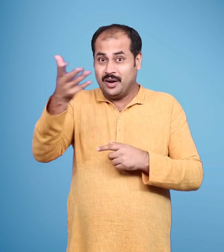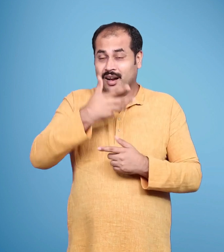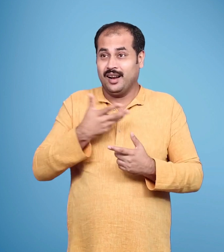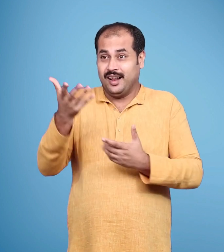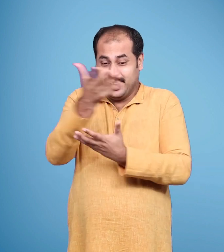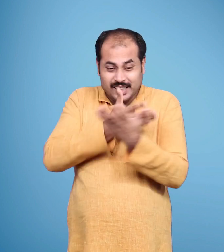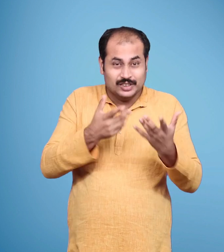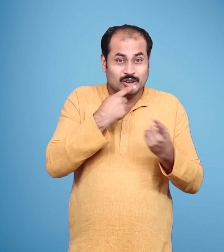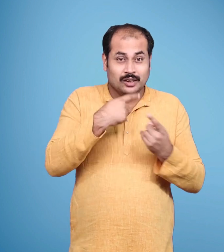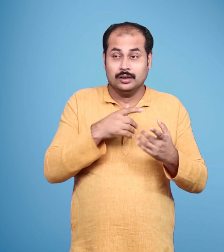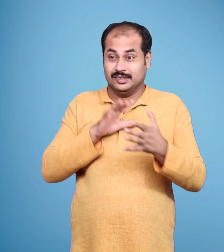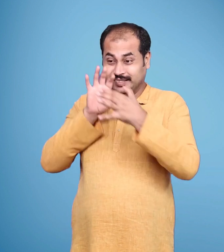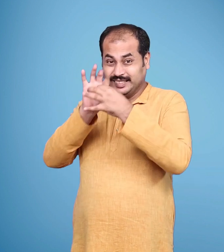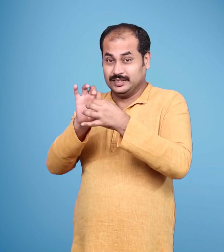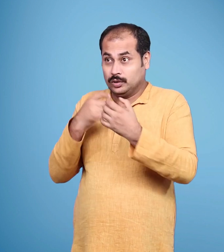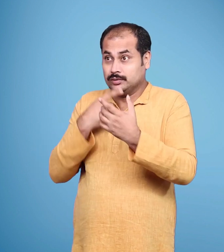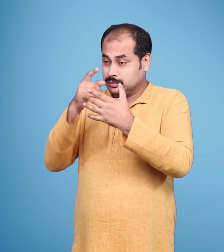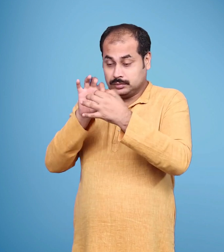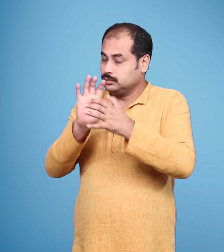जो किया है उसमें मेरा कोई हाथ नहीं है